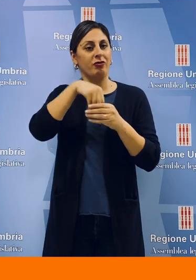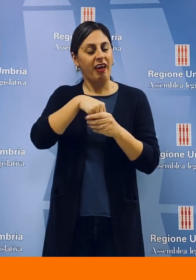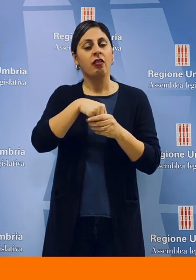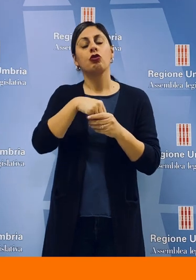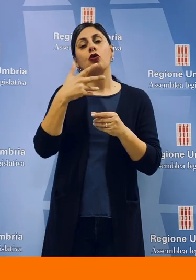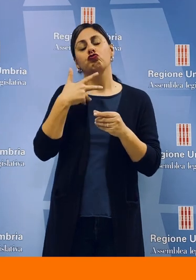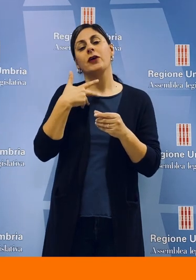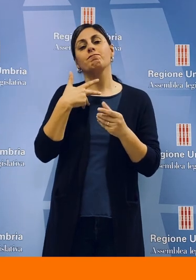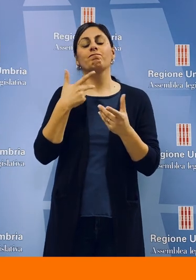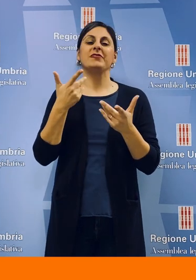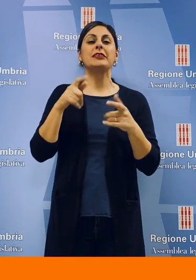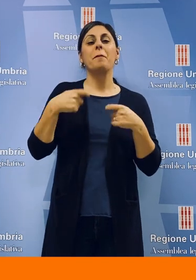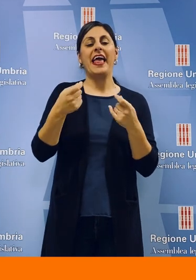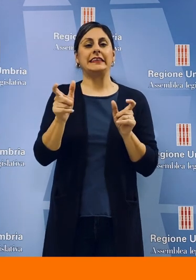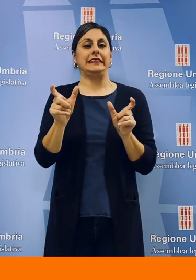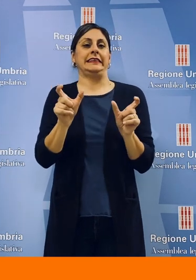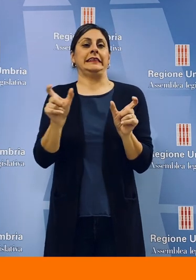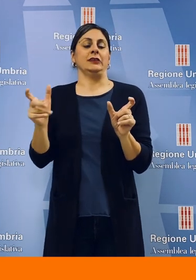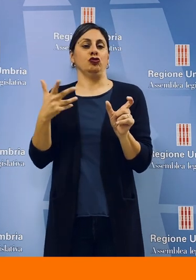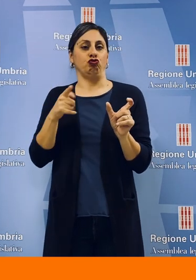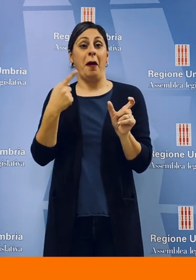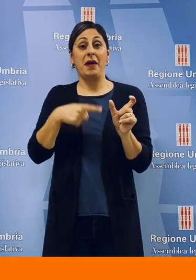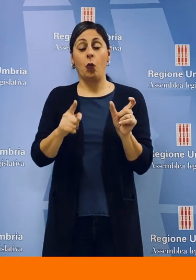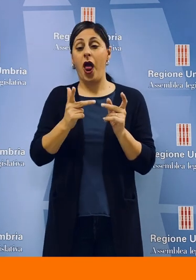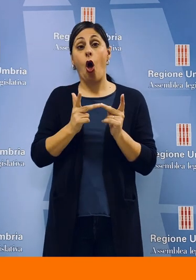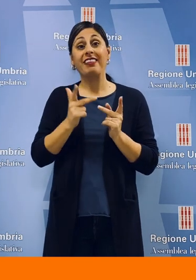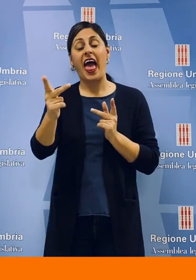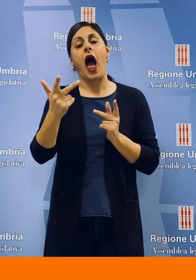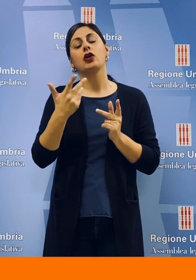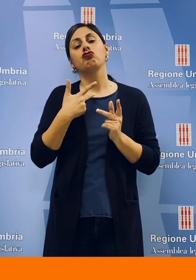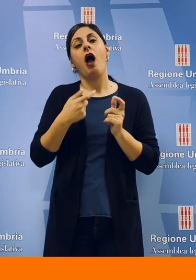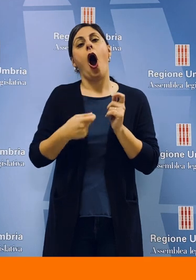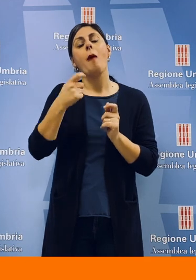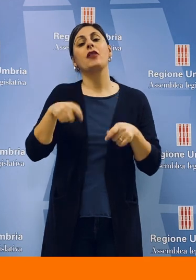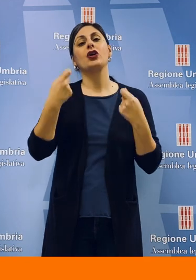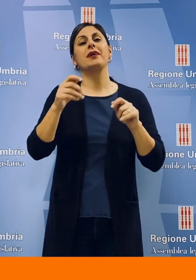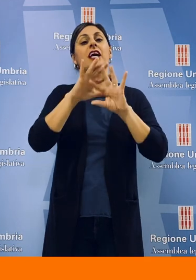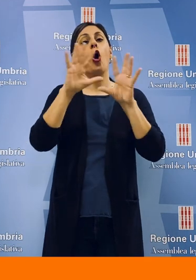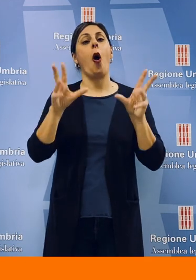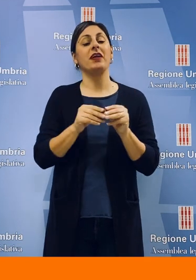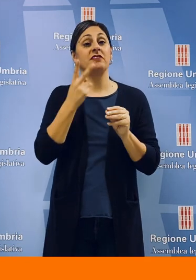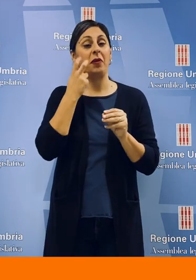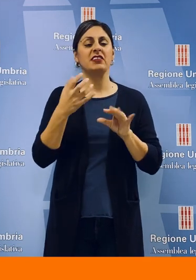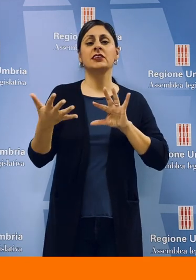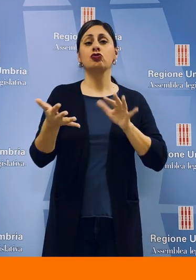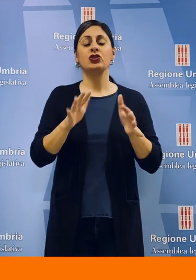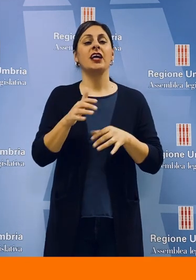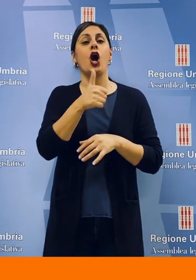elevato fattore di rigidità della spesa. Per questo nel triennio c'è un incremento della spesa complessiva prevista di circa